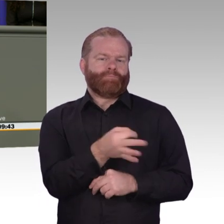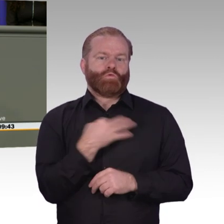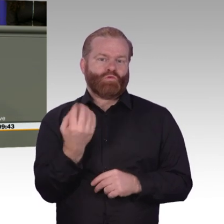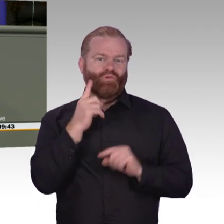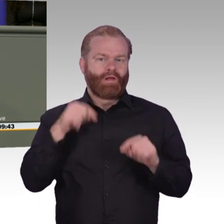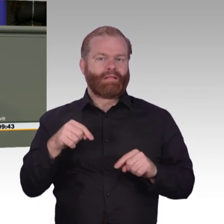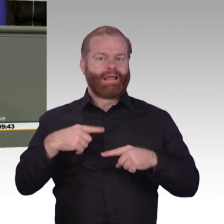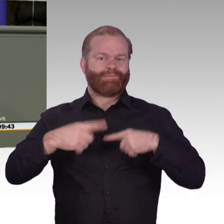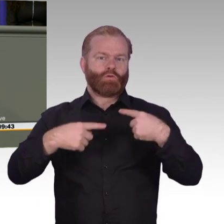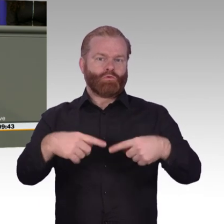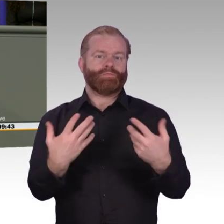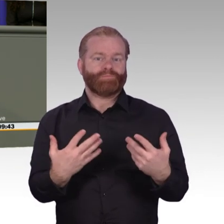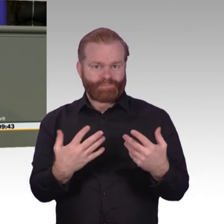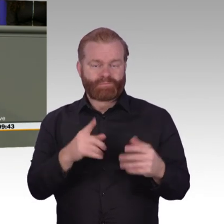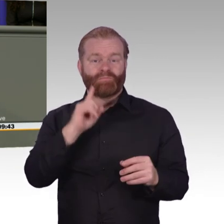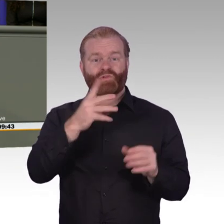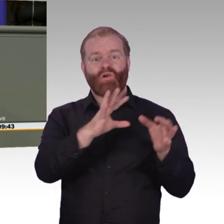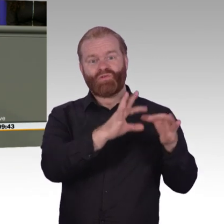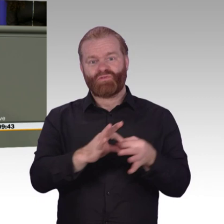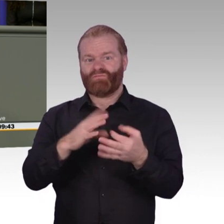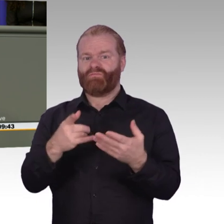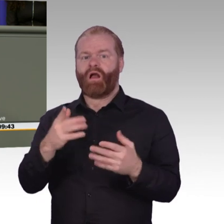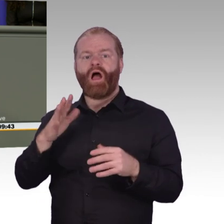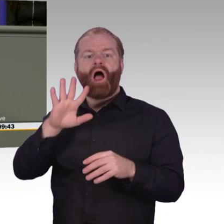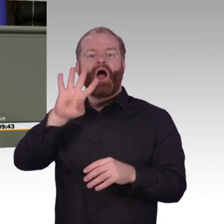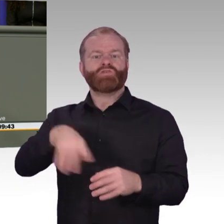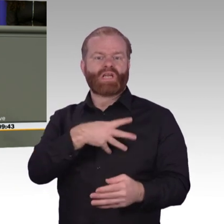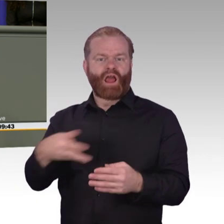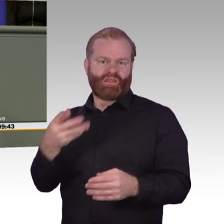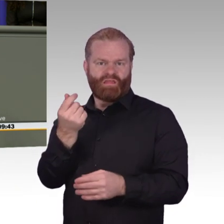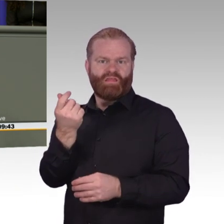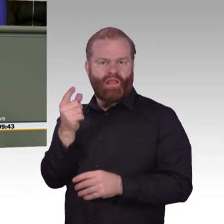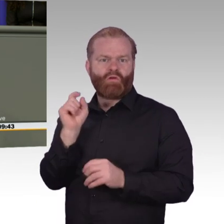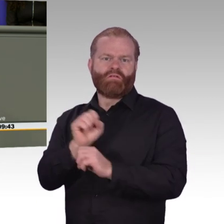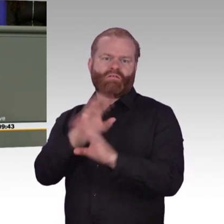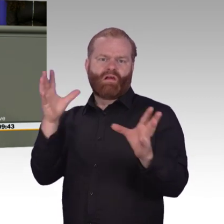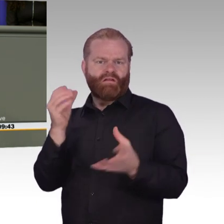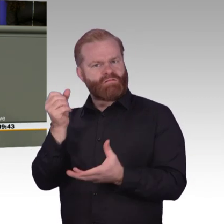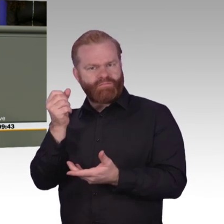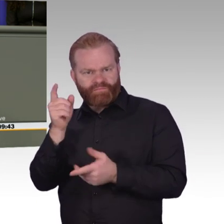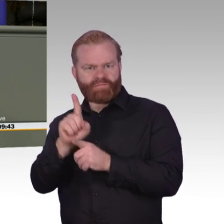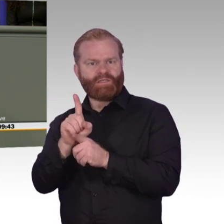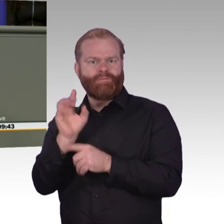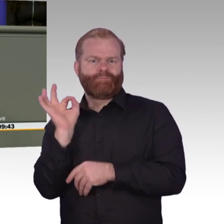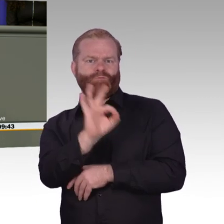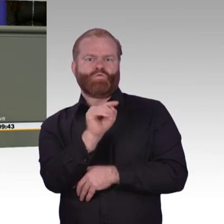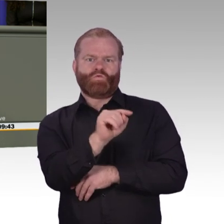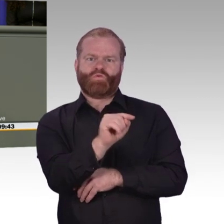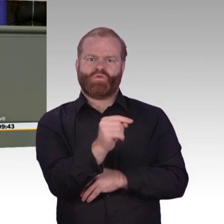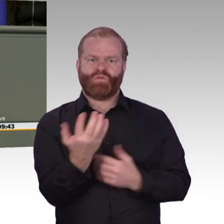Digitalfonds. Liebe Kolleginnen und Kollegen, in diesen Projekten der Digitalstrategie, da steckt Zukunft. Und ich will mich